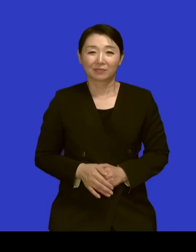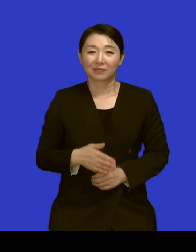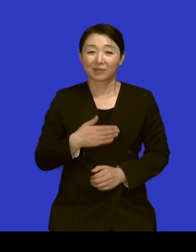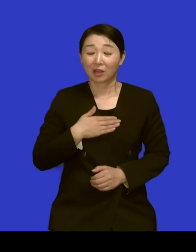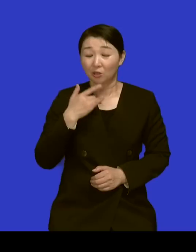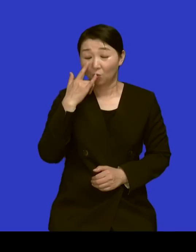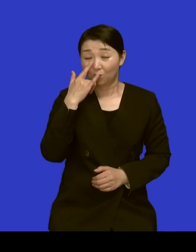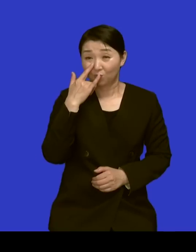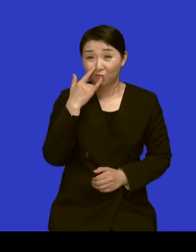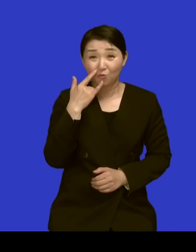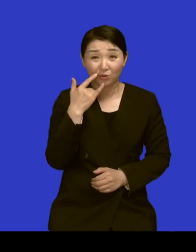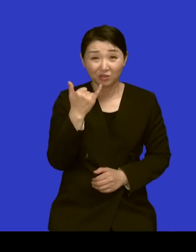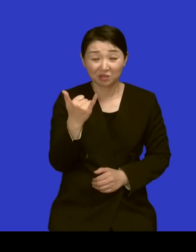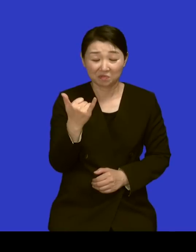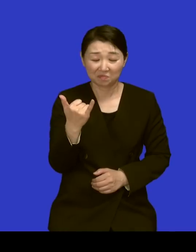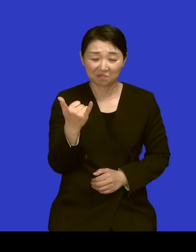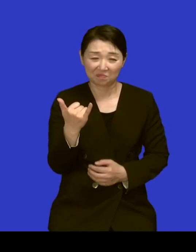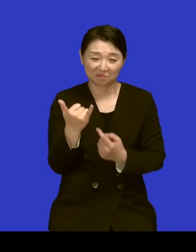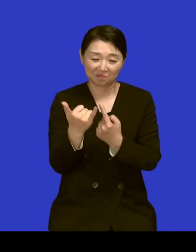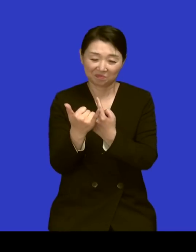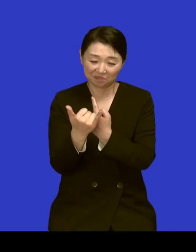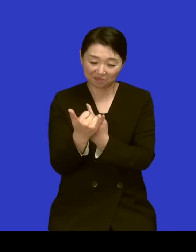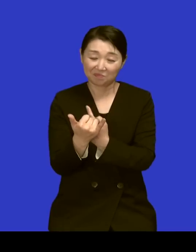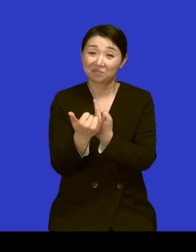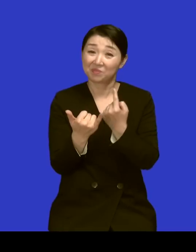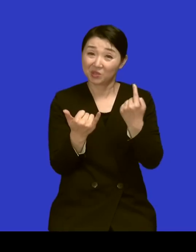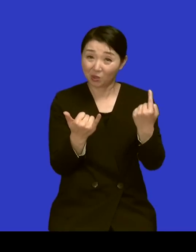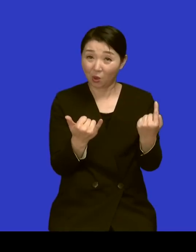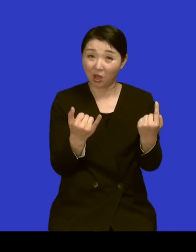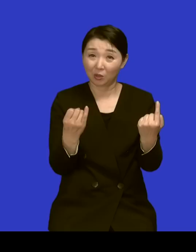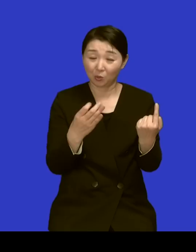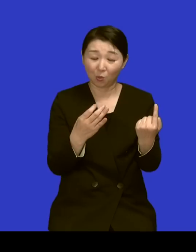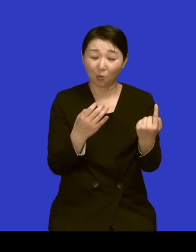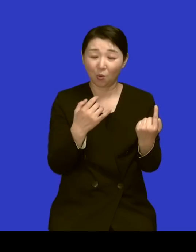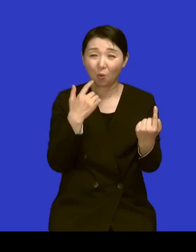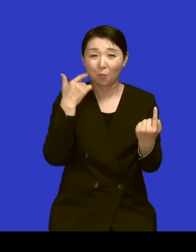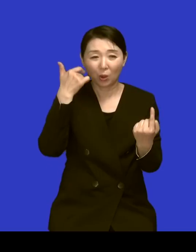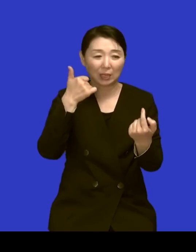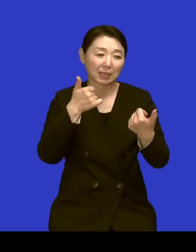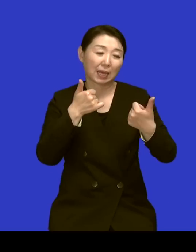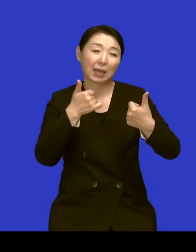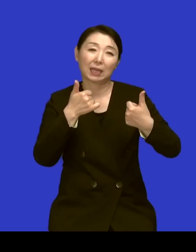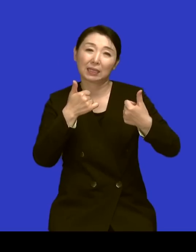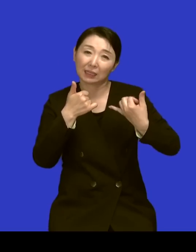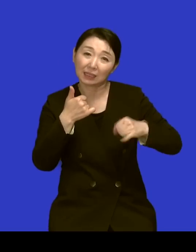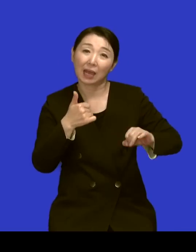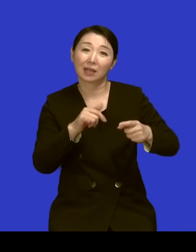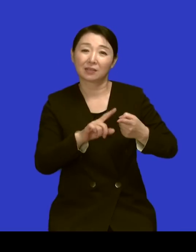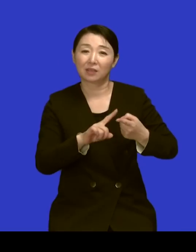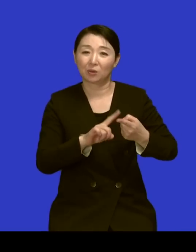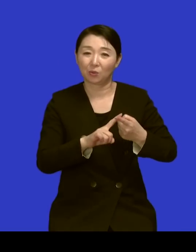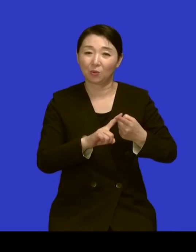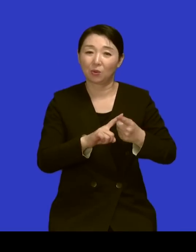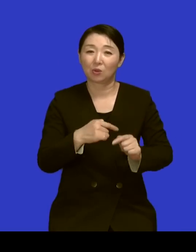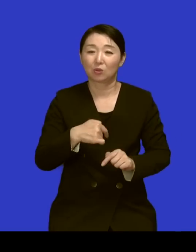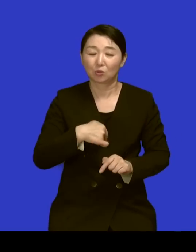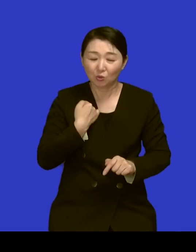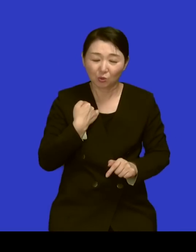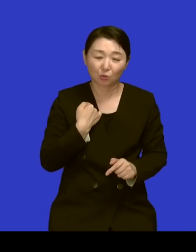떠나서 그것도 목사 자재로 네 이렇게 스스로 절제하는 훈련 네